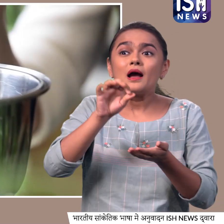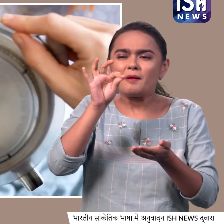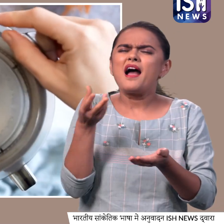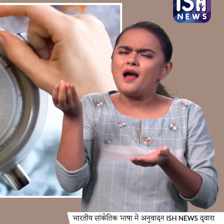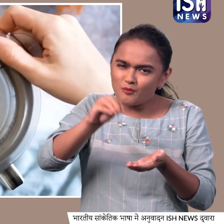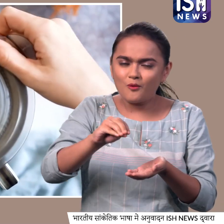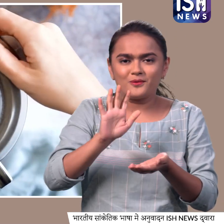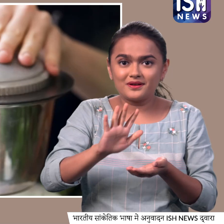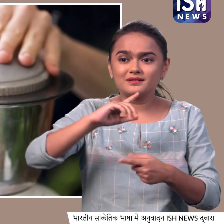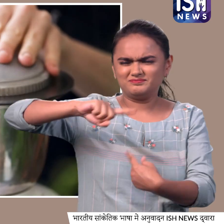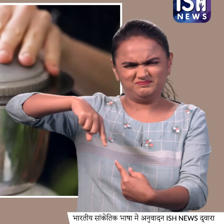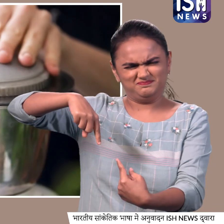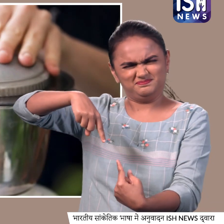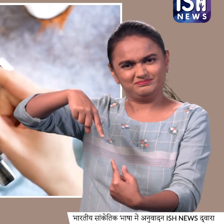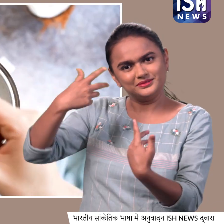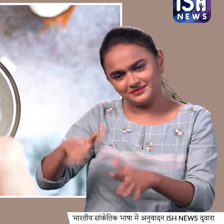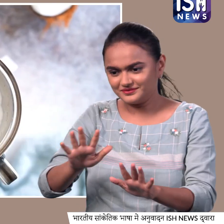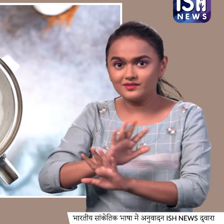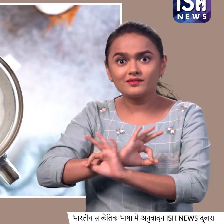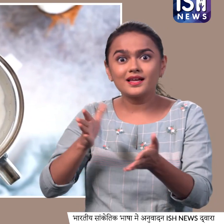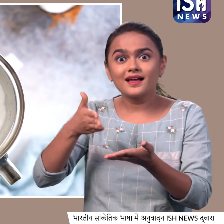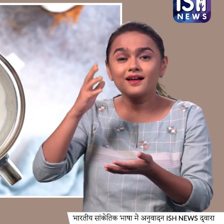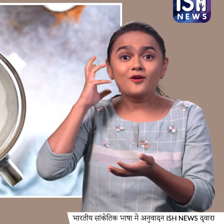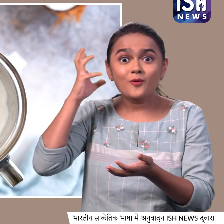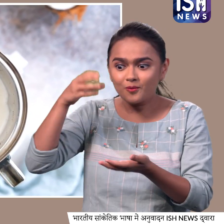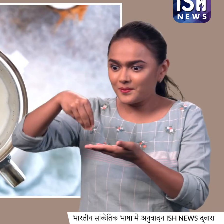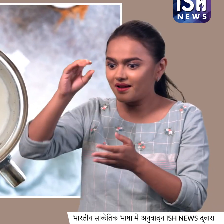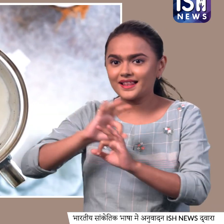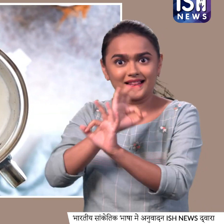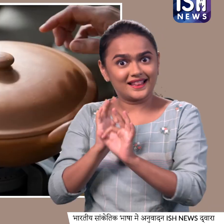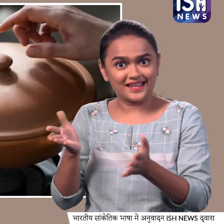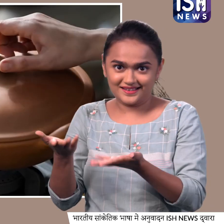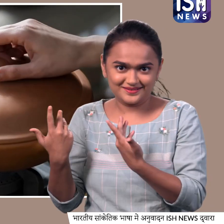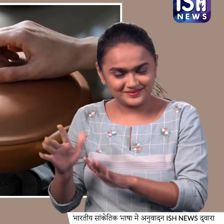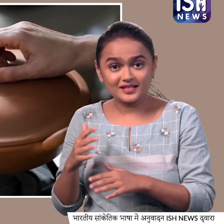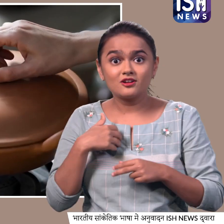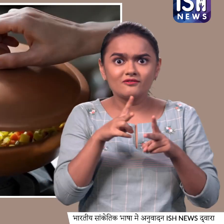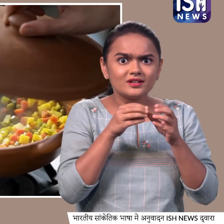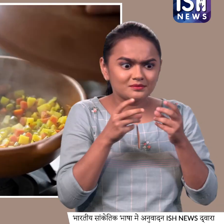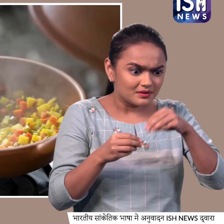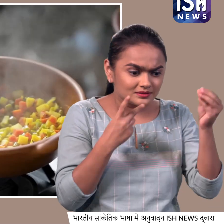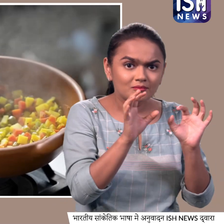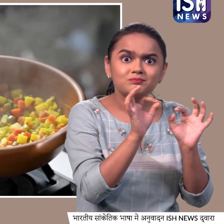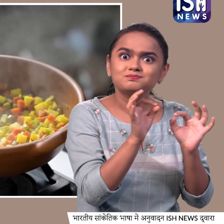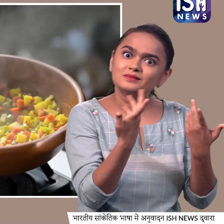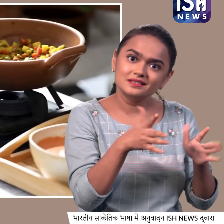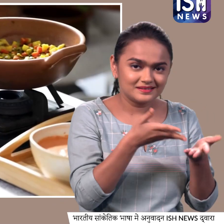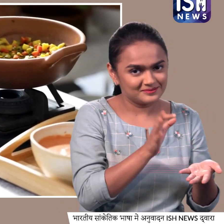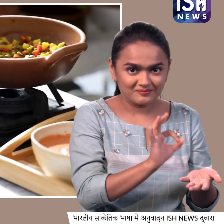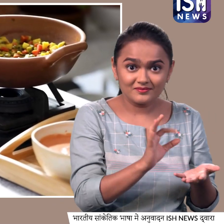मिक्सी चलाए और लो बन गई हमारी कोकनेट ग्रेवी, हमारी सबजियां भी सौफ्ट हो गई है तो बस गैस